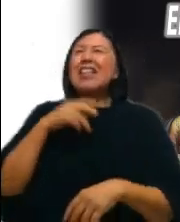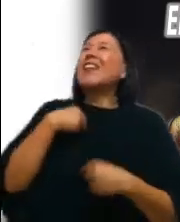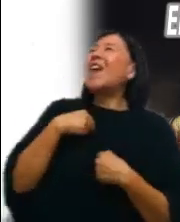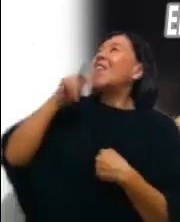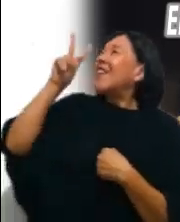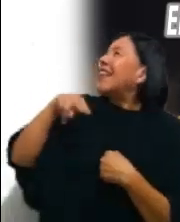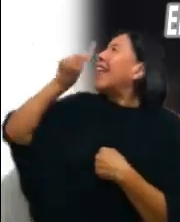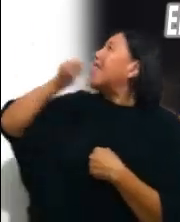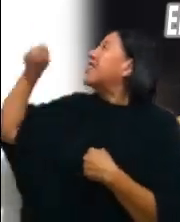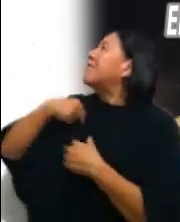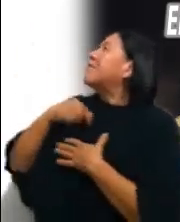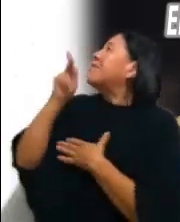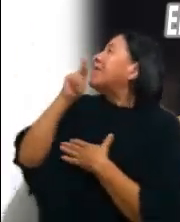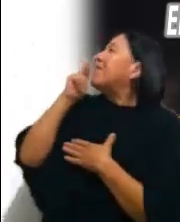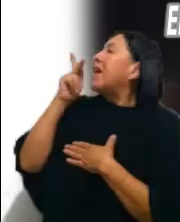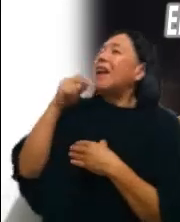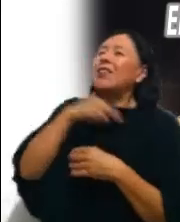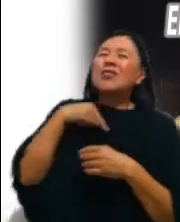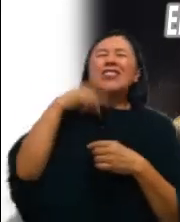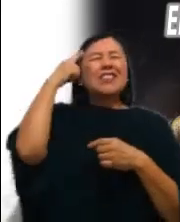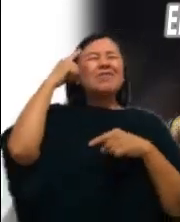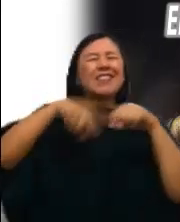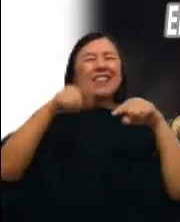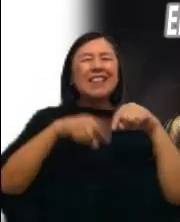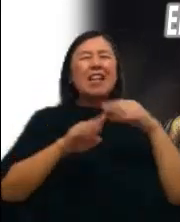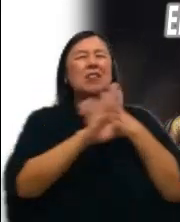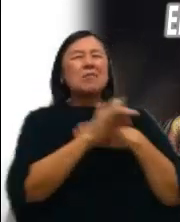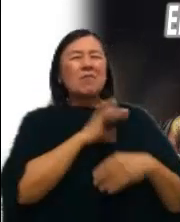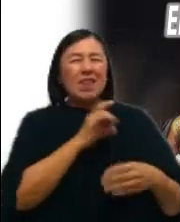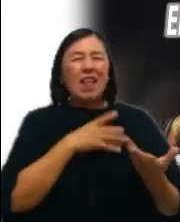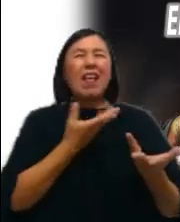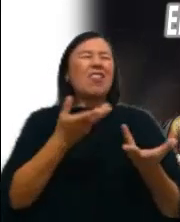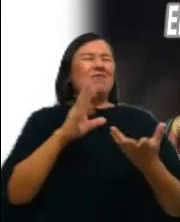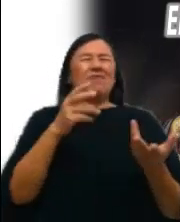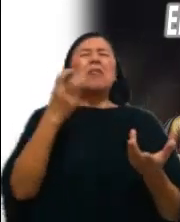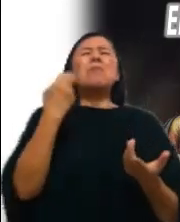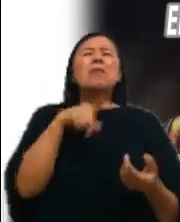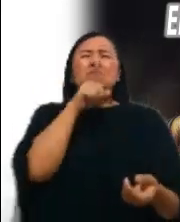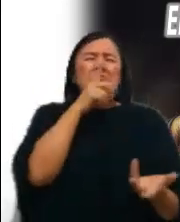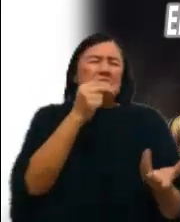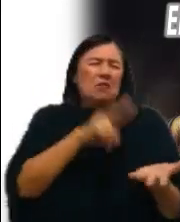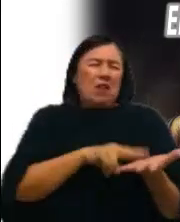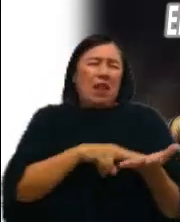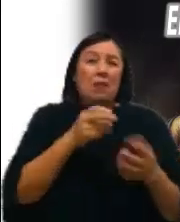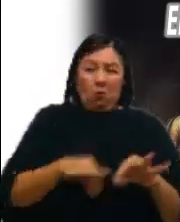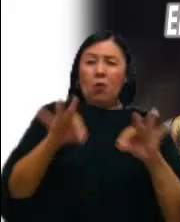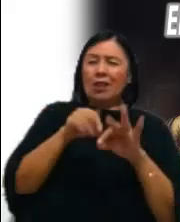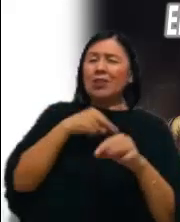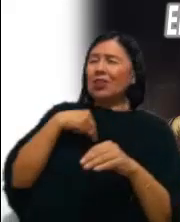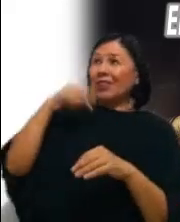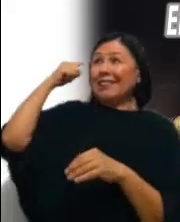Eliminemos de nuestras creencias el temor o el miedo Pues no tiene sentido en aquel que cree en el Dios revelado por Jesús